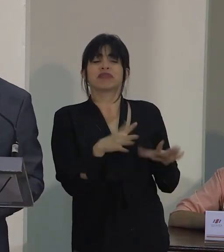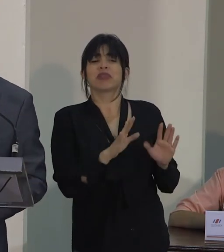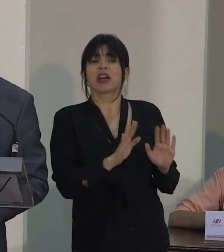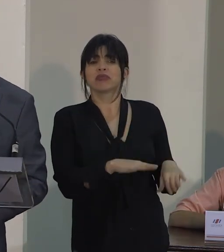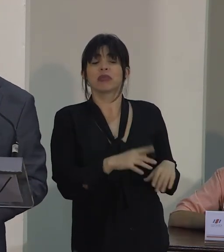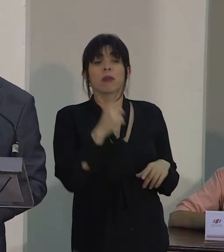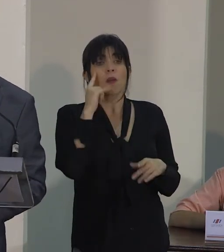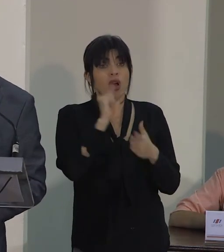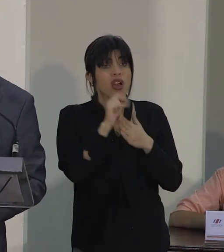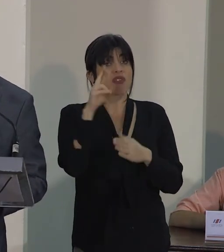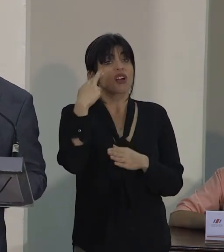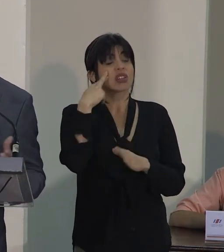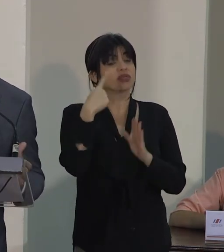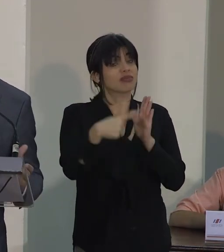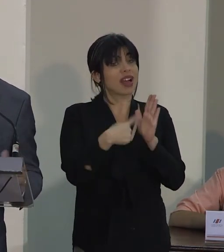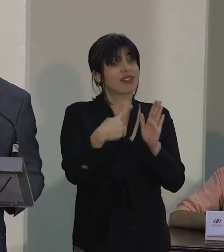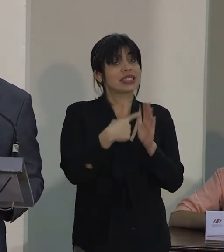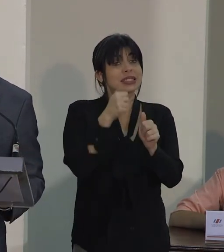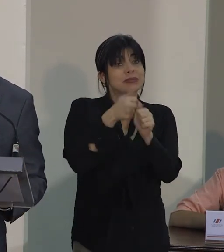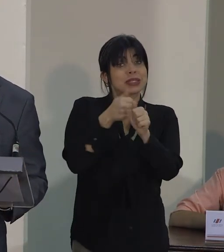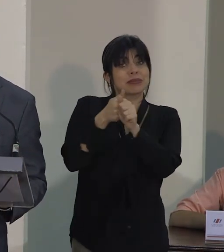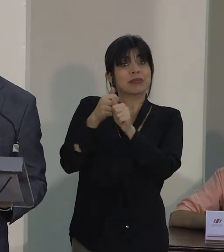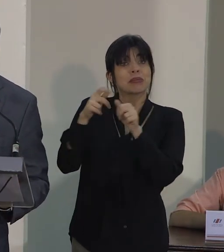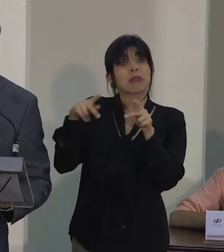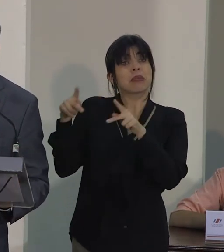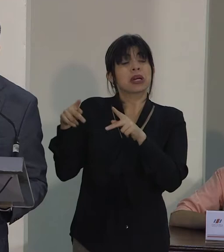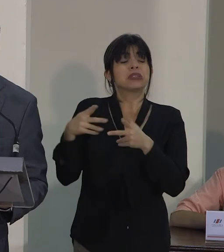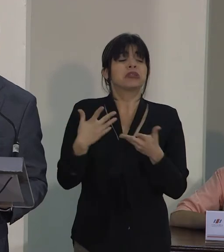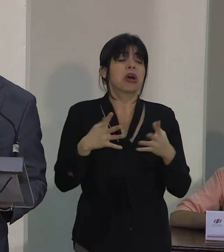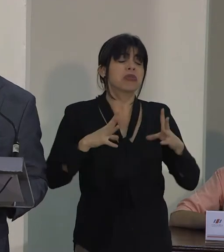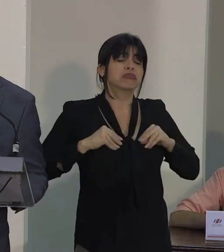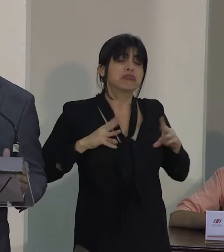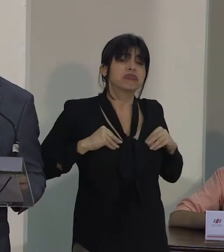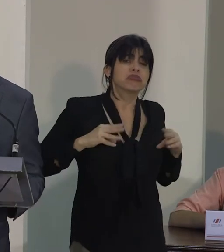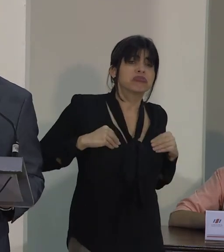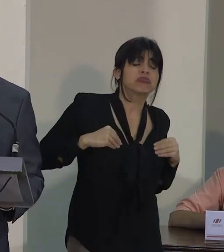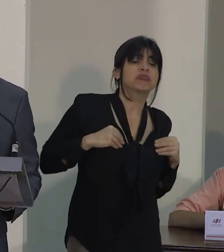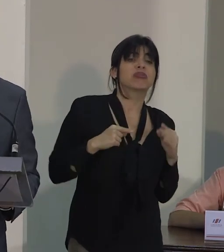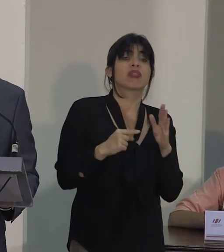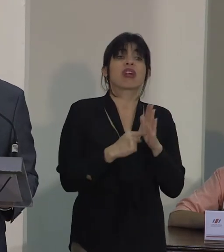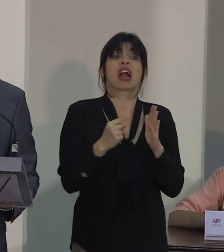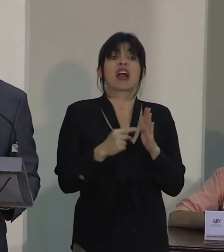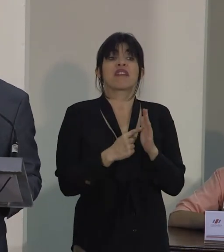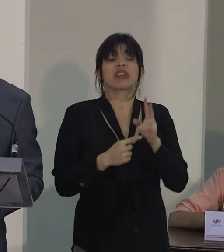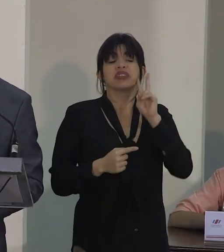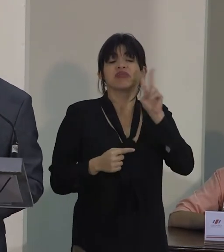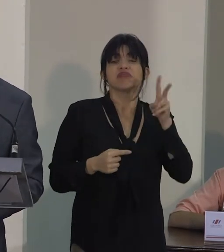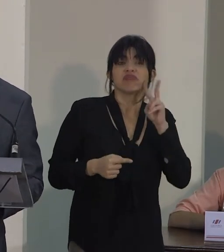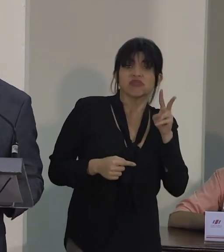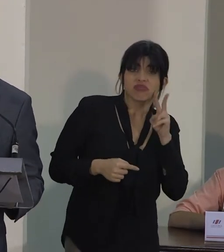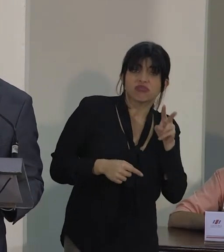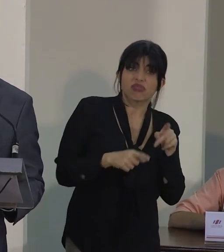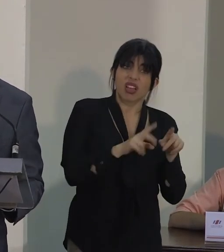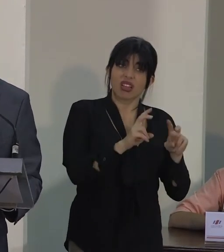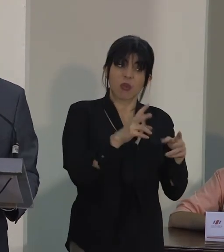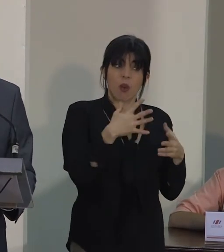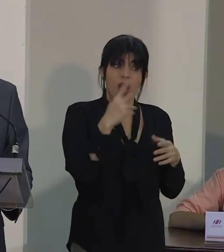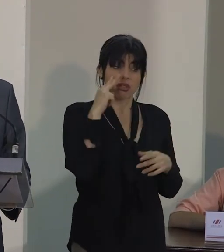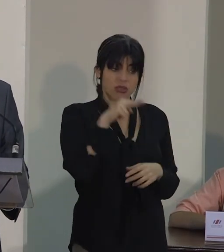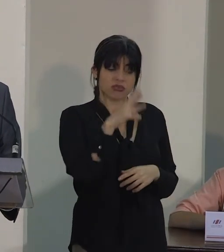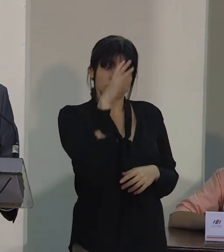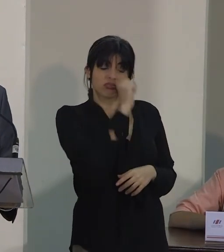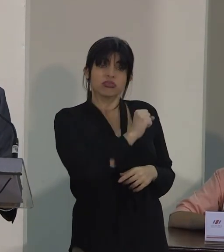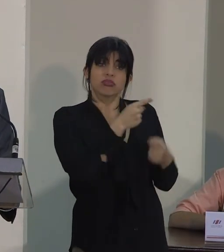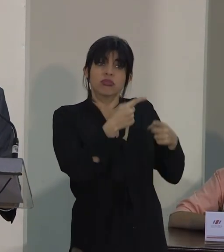la cual, algunas veces, las personas se muestran tolerantes y hasta cierto punto indiferentes ante las diversas